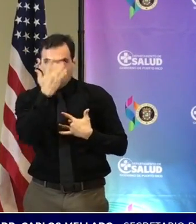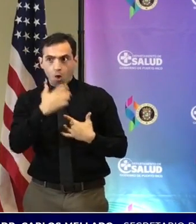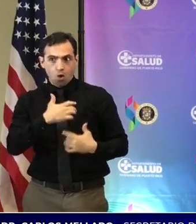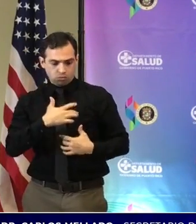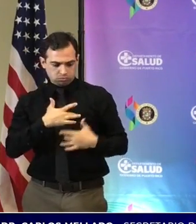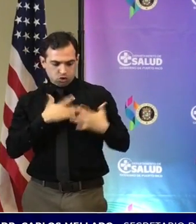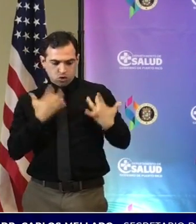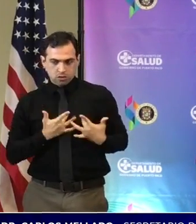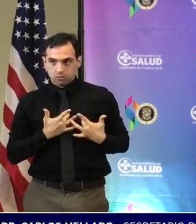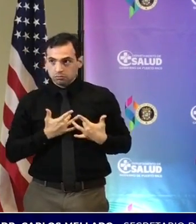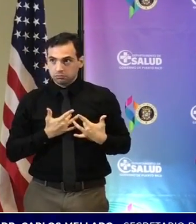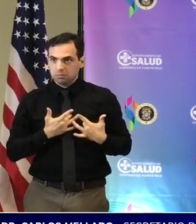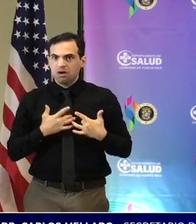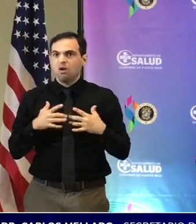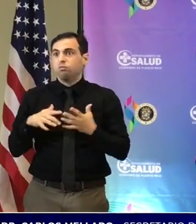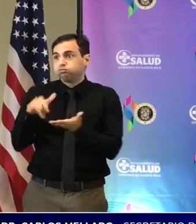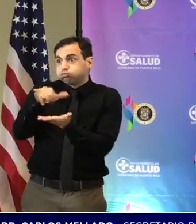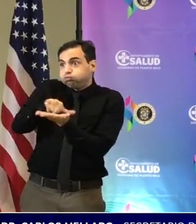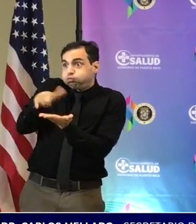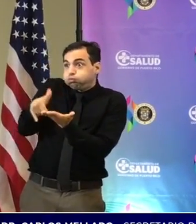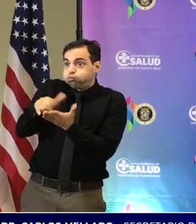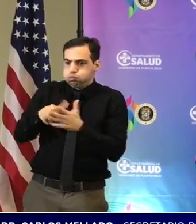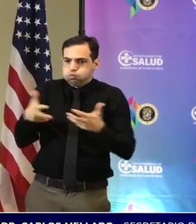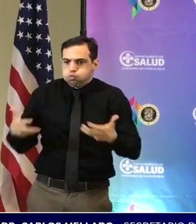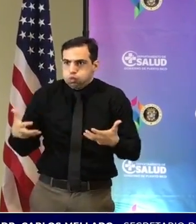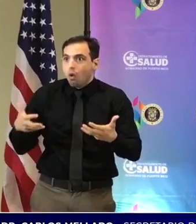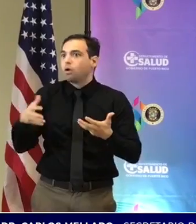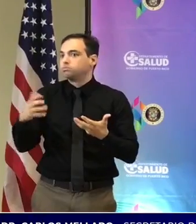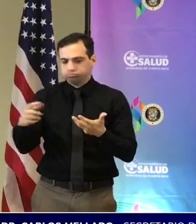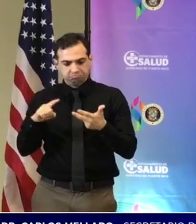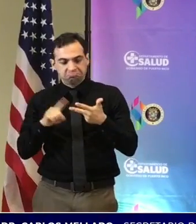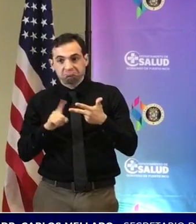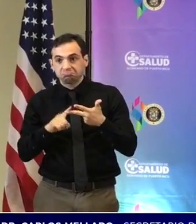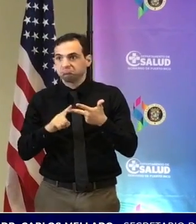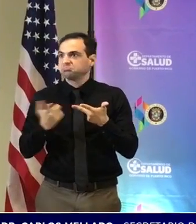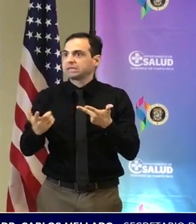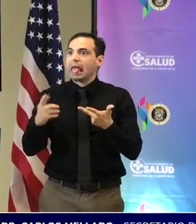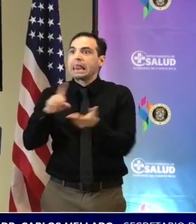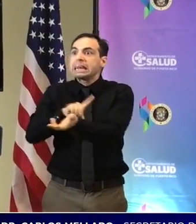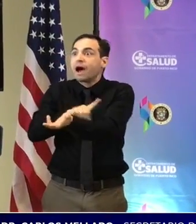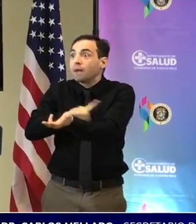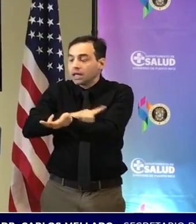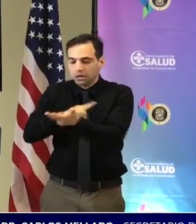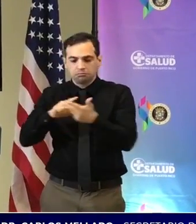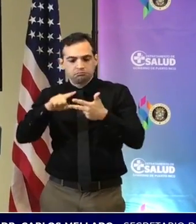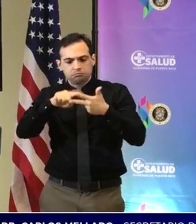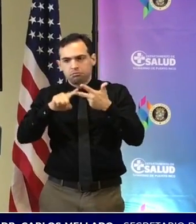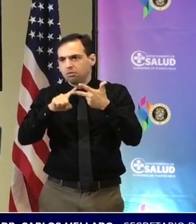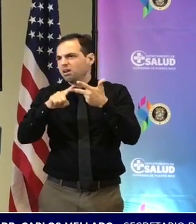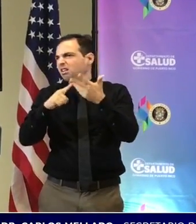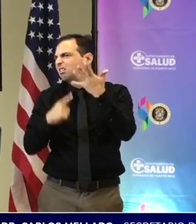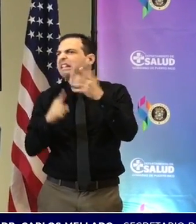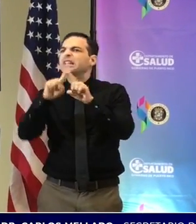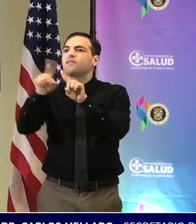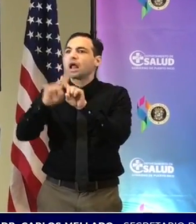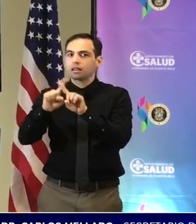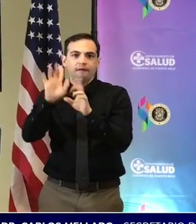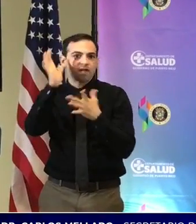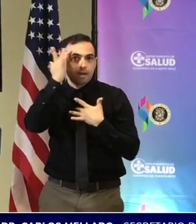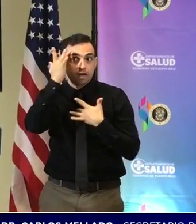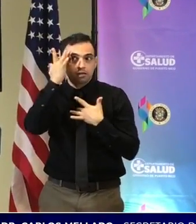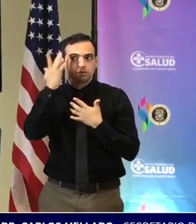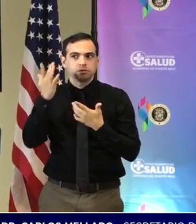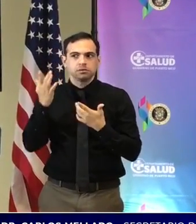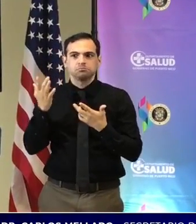paciente tiene diabetes, cualquier tipo de enfermedad conmórbida que quizás pudiera exacerbar o pudiera cambiar